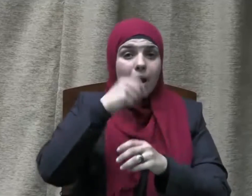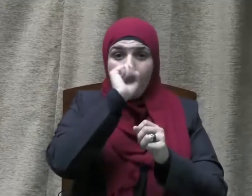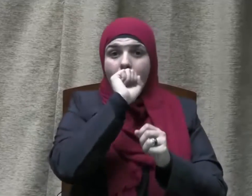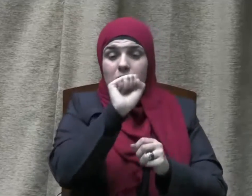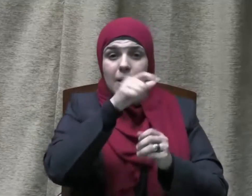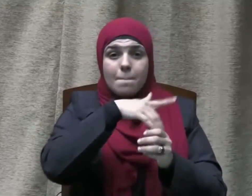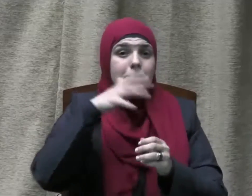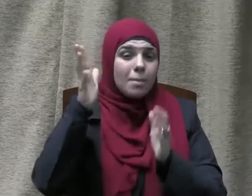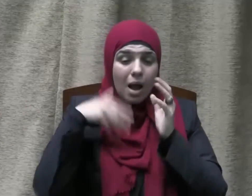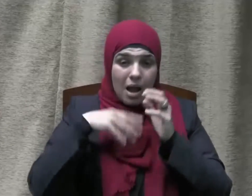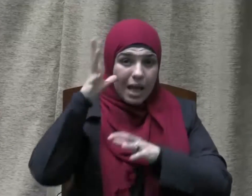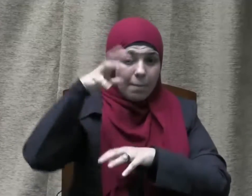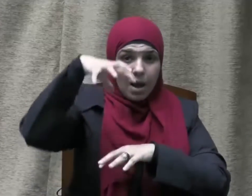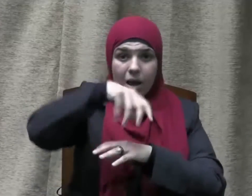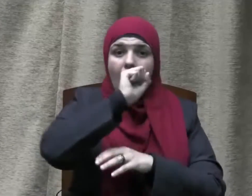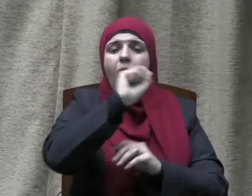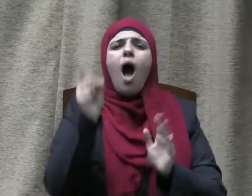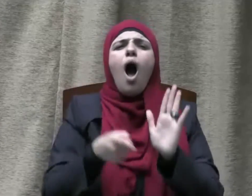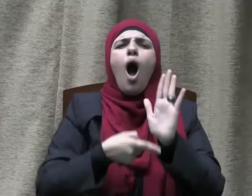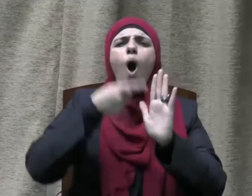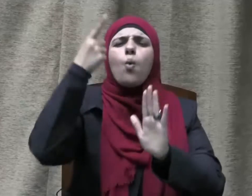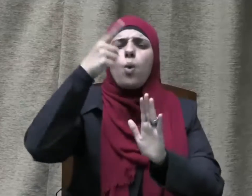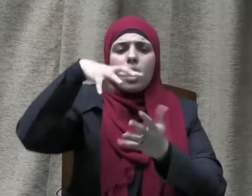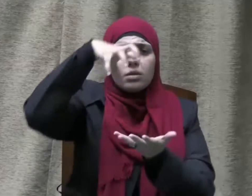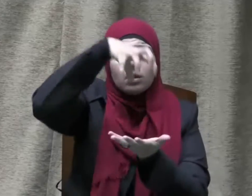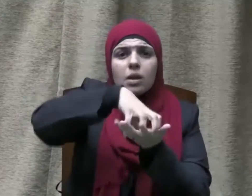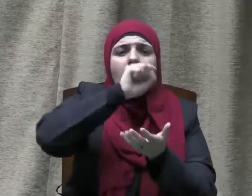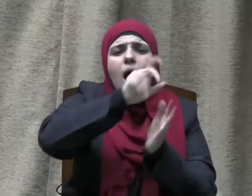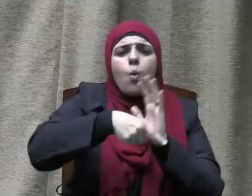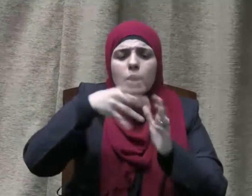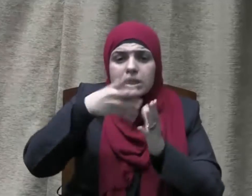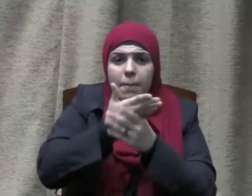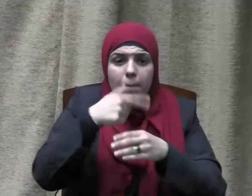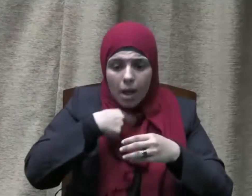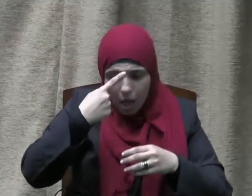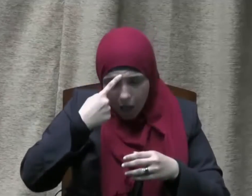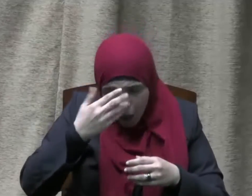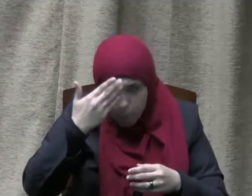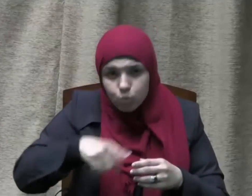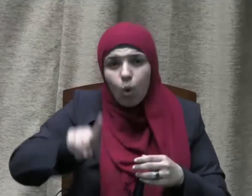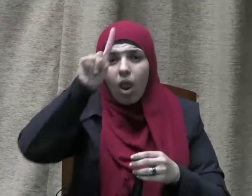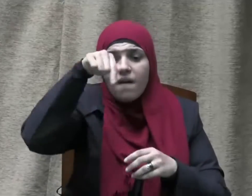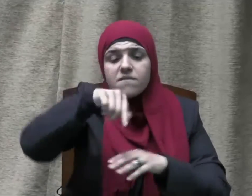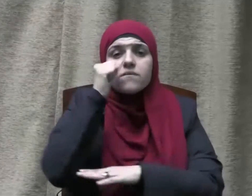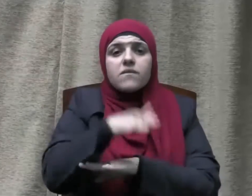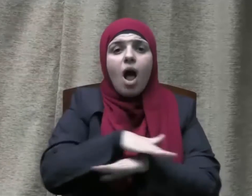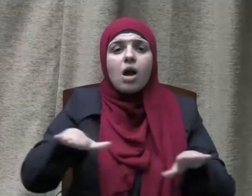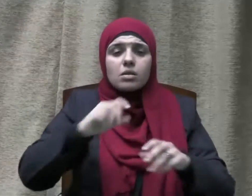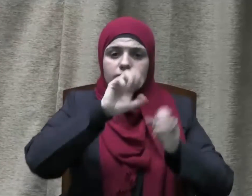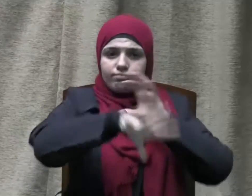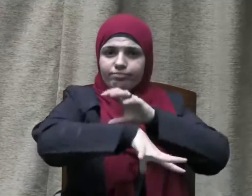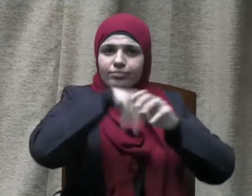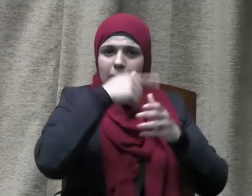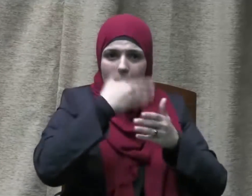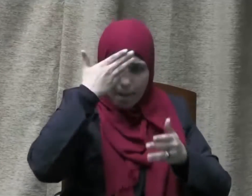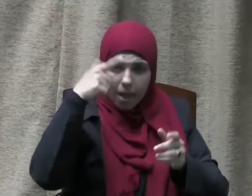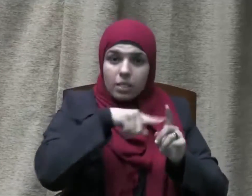هو أول مسجد وضع لعبادة الله عز وجل في الأرض والمسجد الأقصى